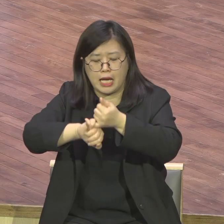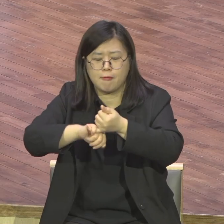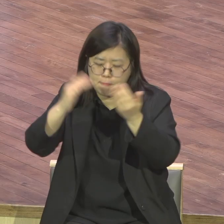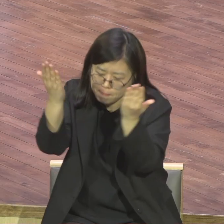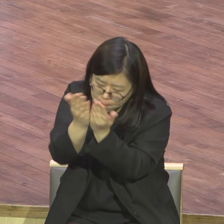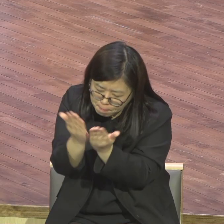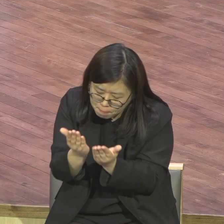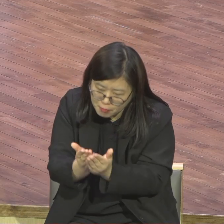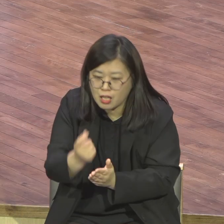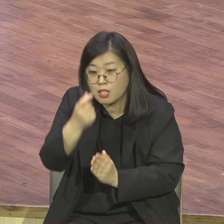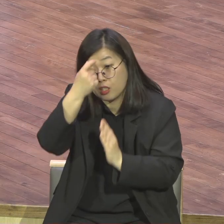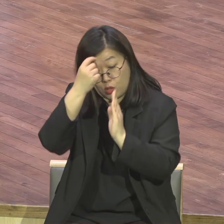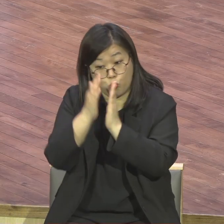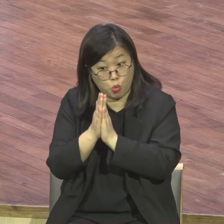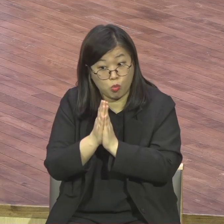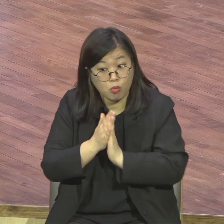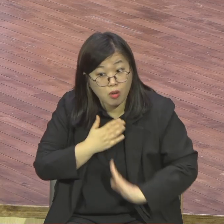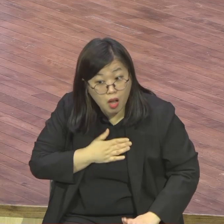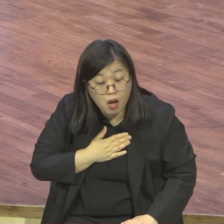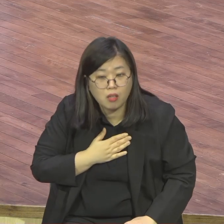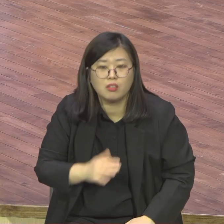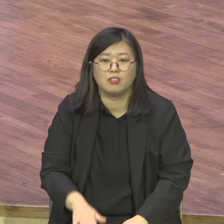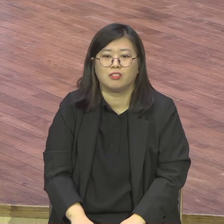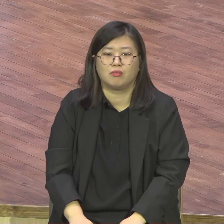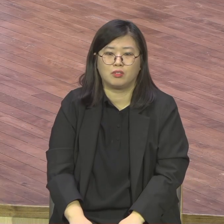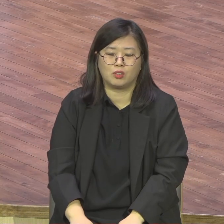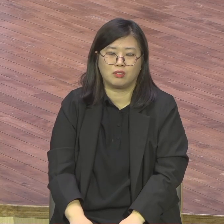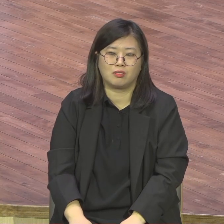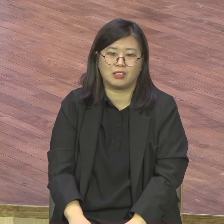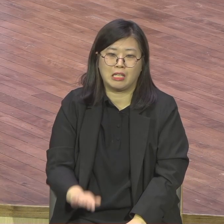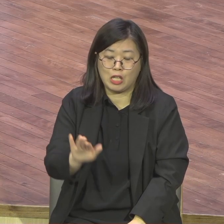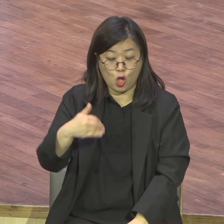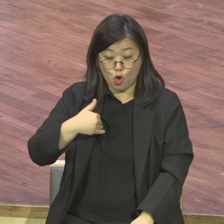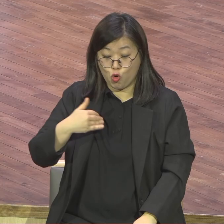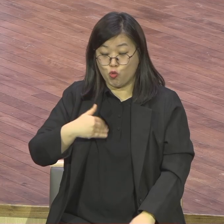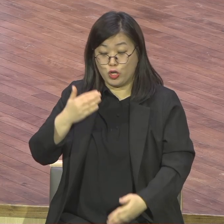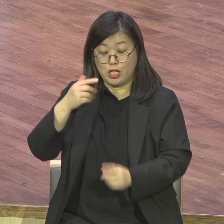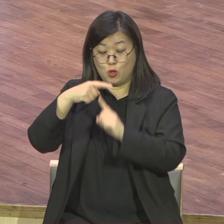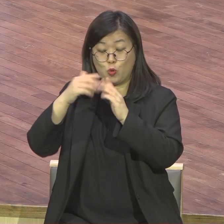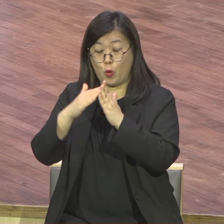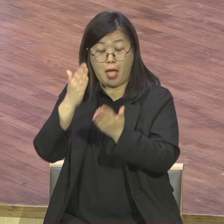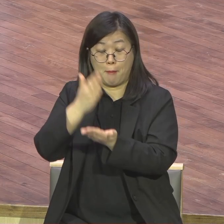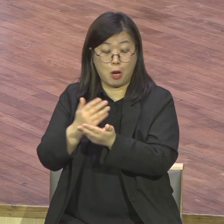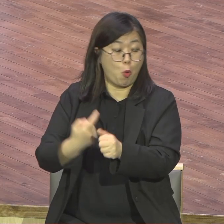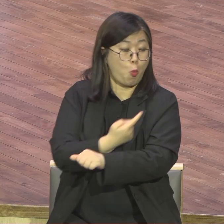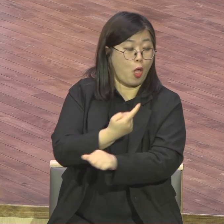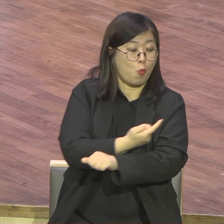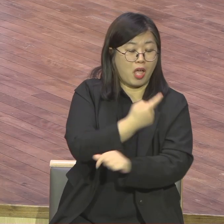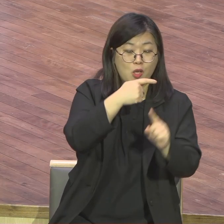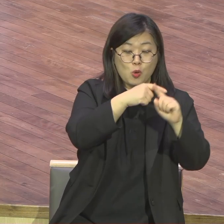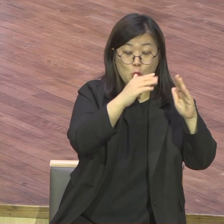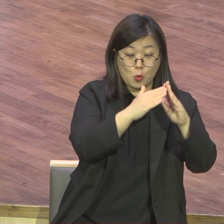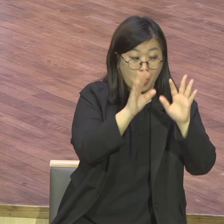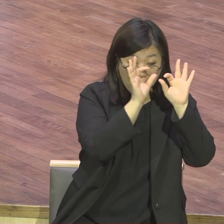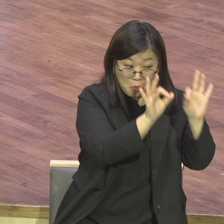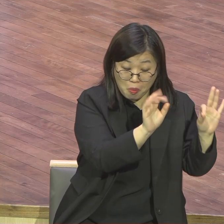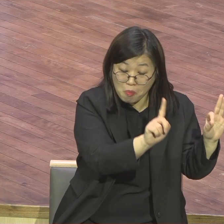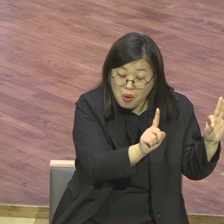막 웃으면요 저거 뭐 저래 그럽니다 진짜로 저거 뭐 저래 별나죠 뭐 헌신 못합니다